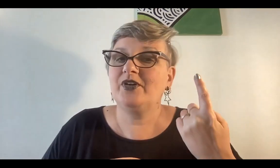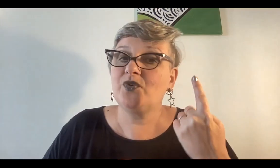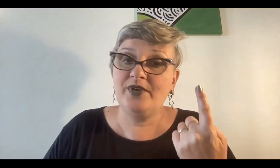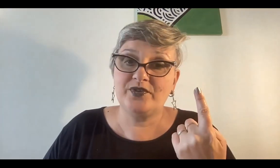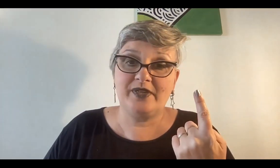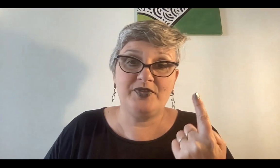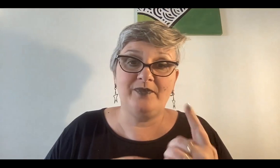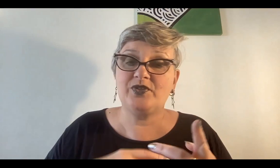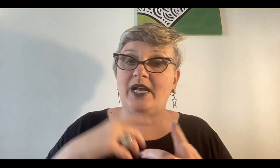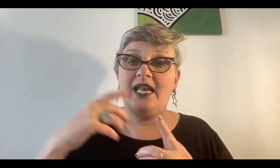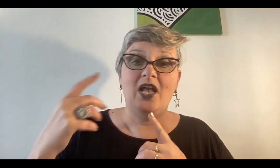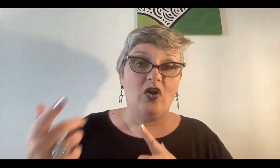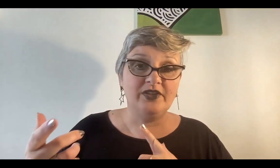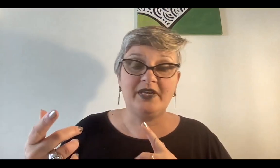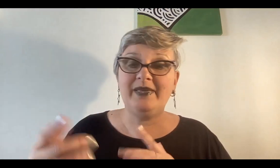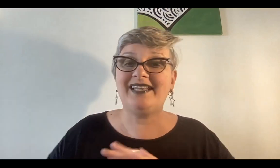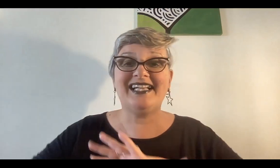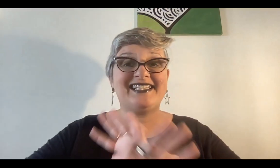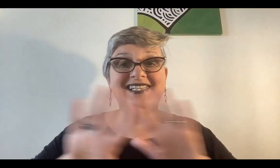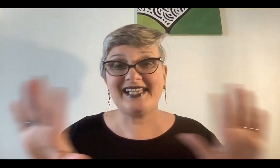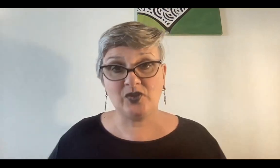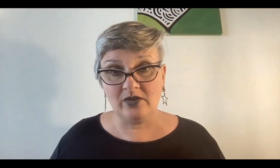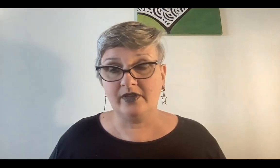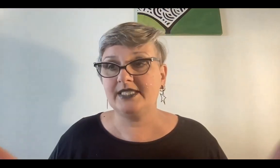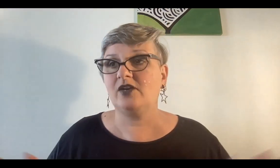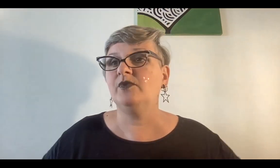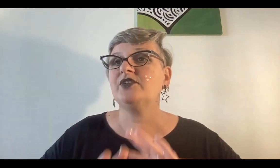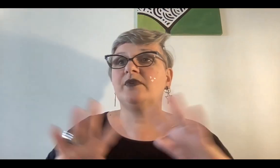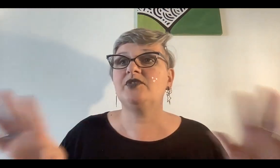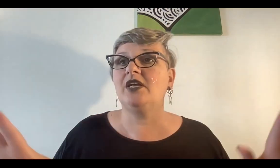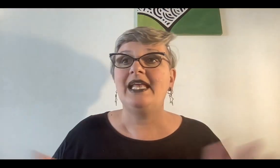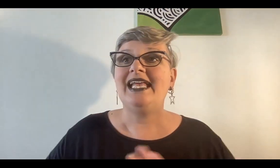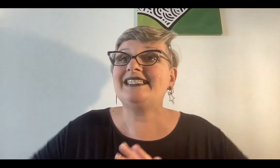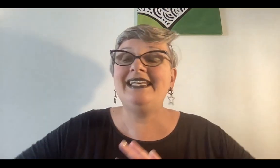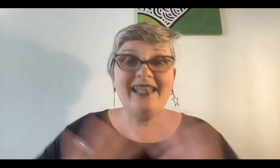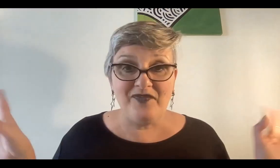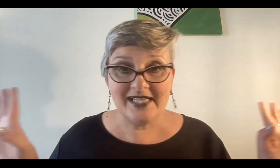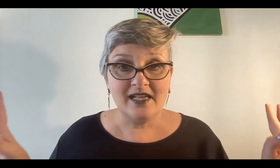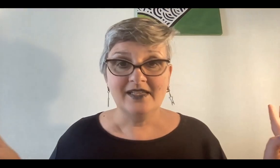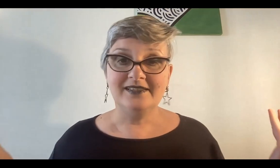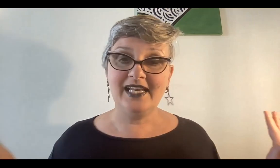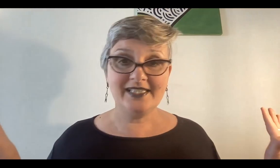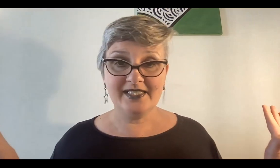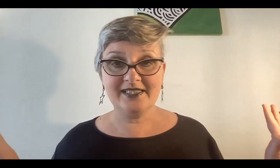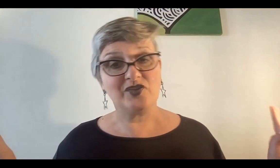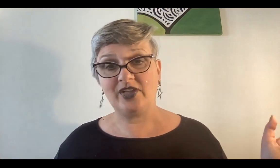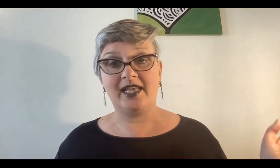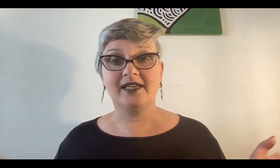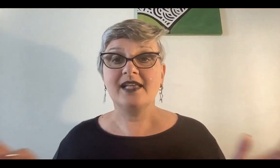porque es una suscripción mensual o trimestral y accedes a todos, es decir, como una suscripción, es el Netflix de las ciencias esotéricas.